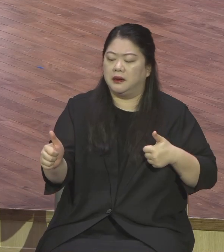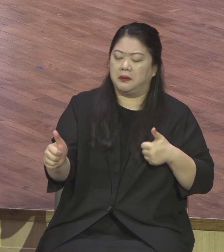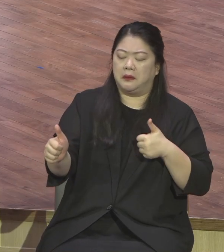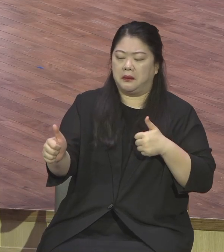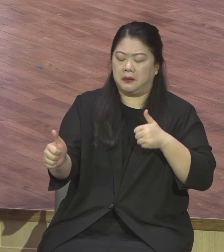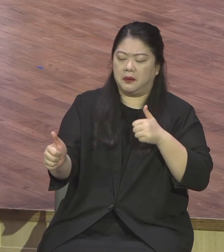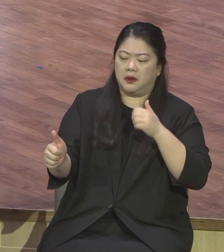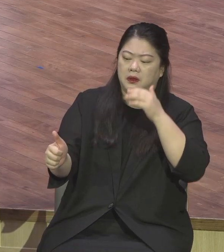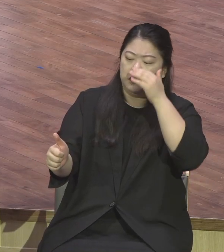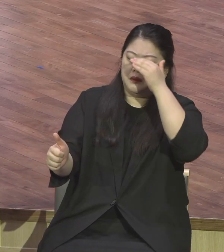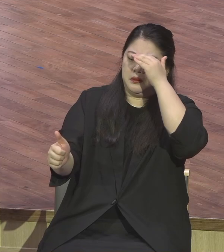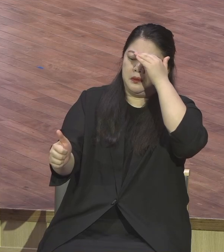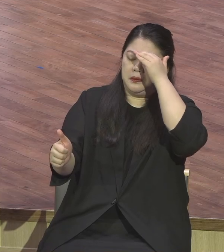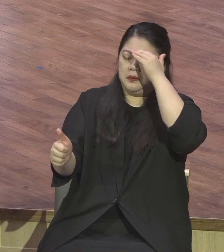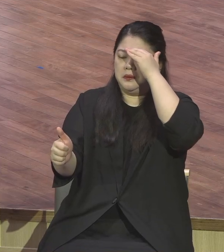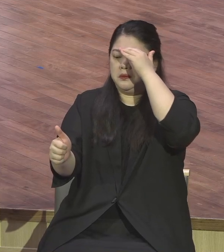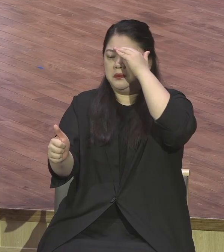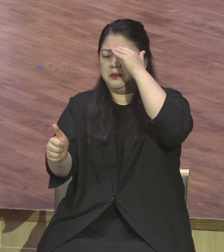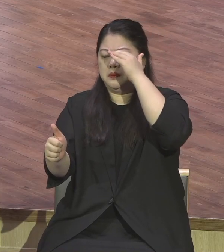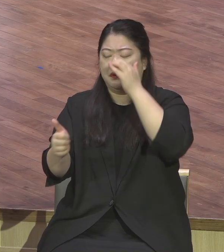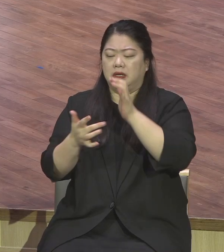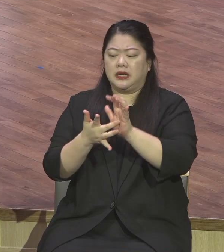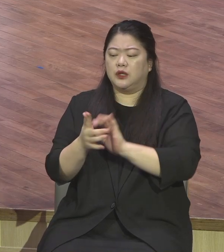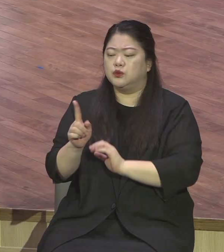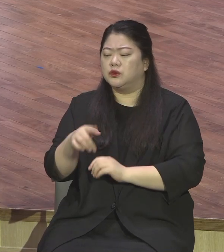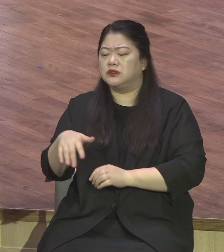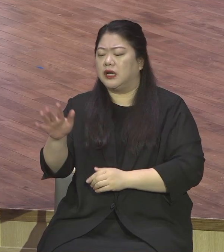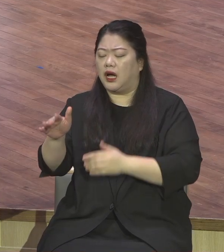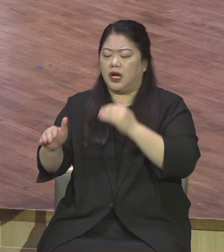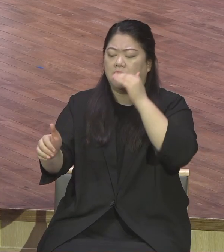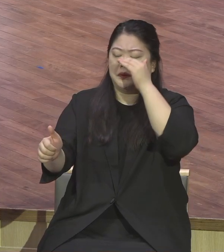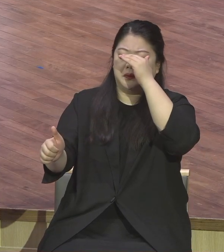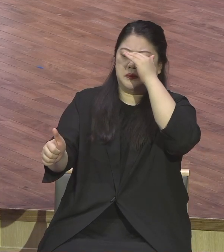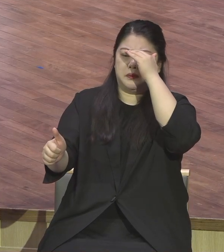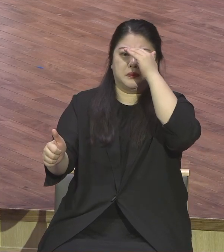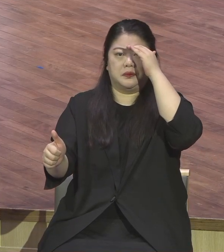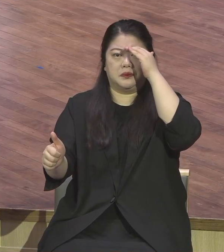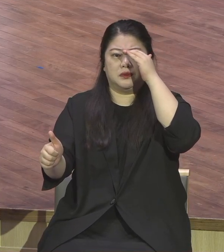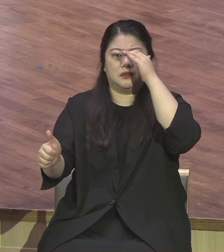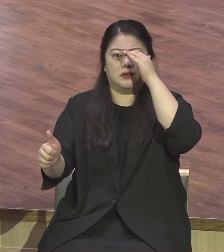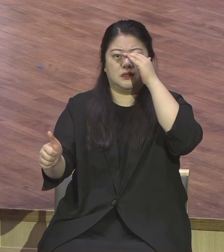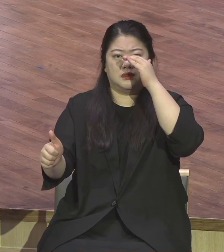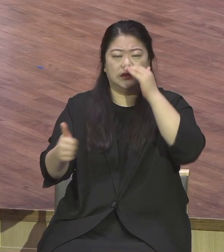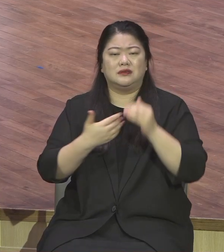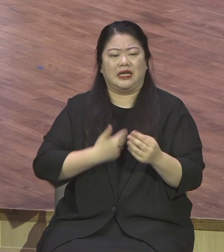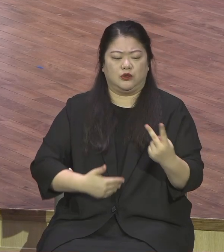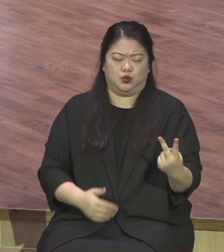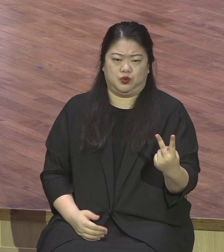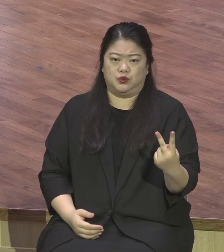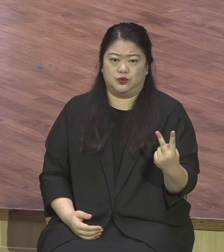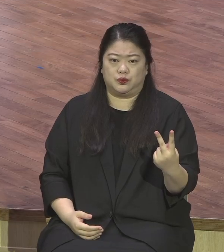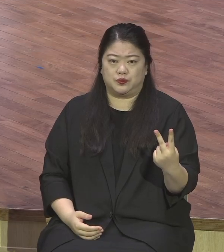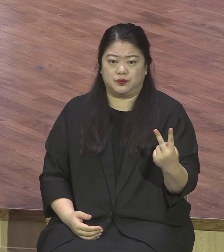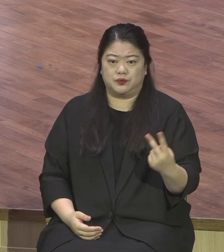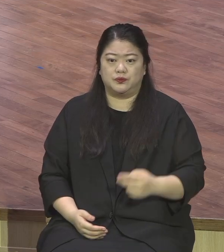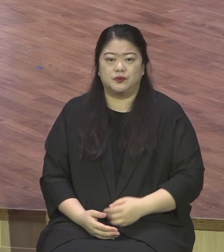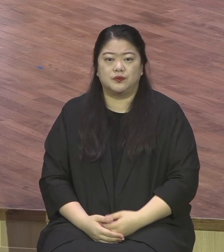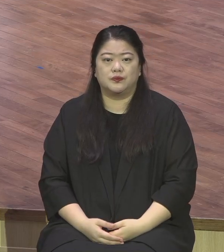따라가고 있었습니다. 예수님께서 신문을 받는 대제상 가야바